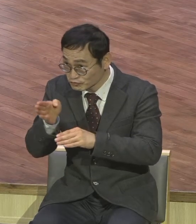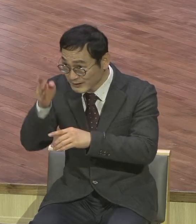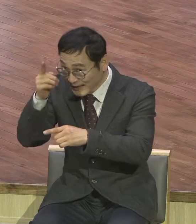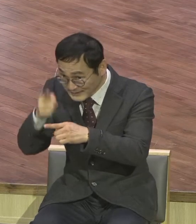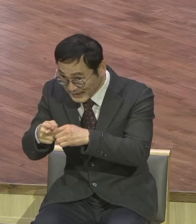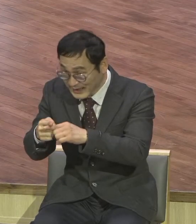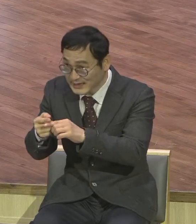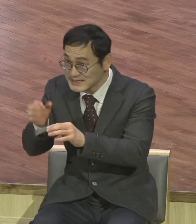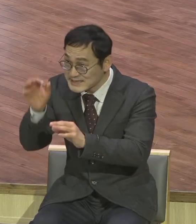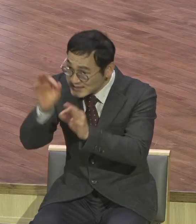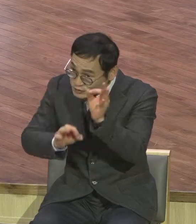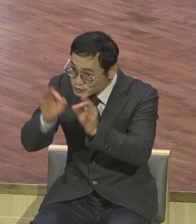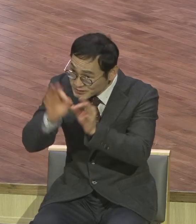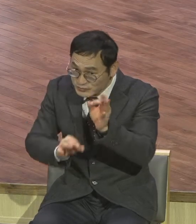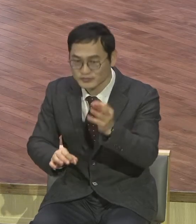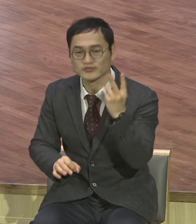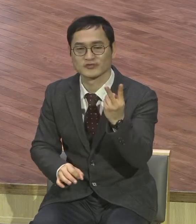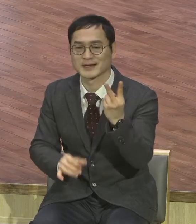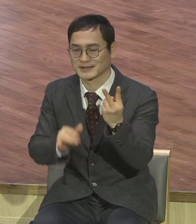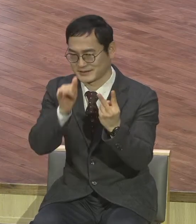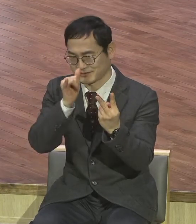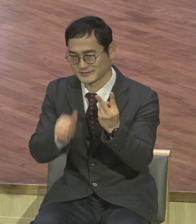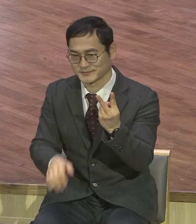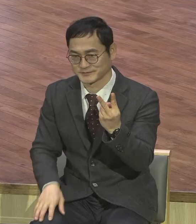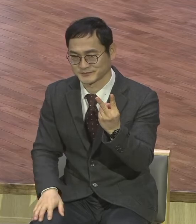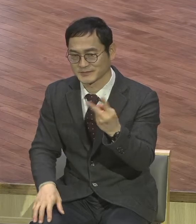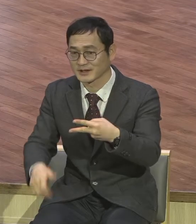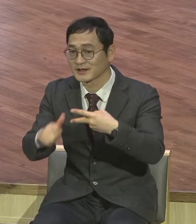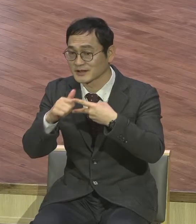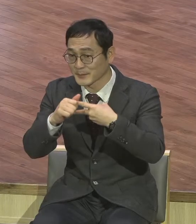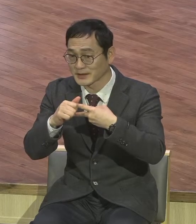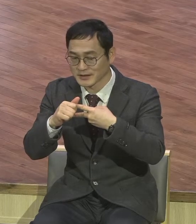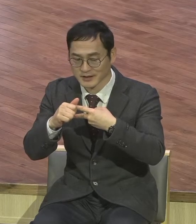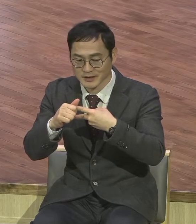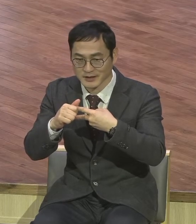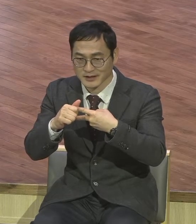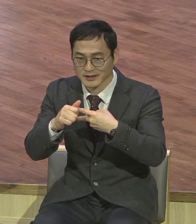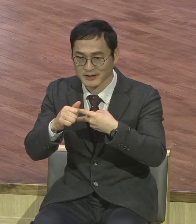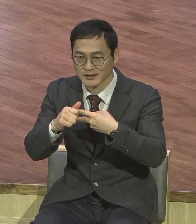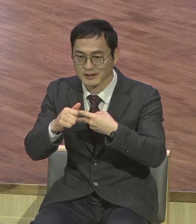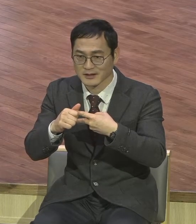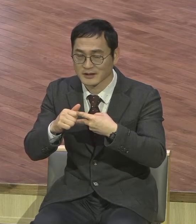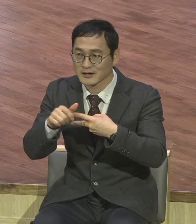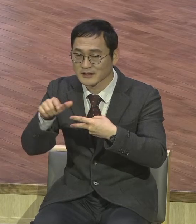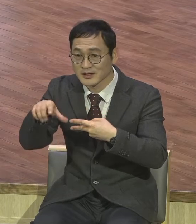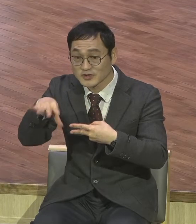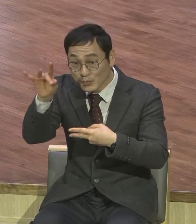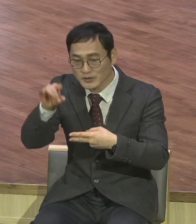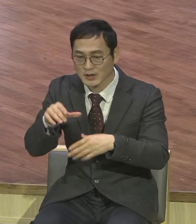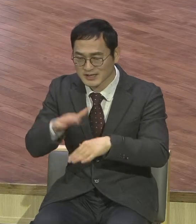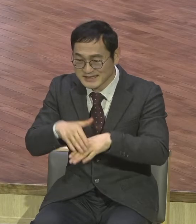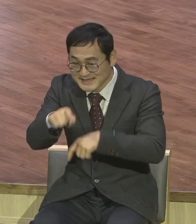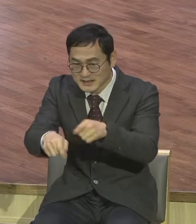저지르는 실수 두 가지. 하나가 뭐냐. 첫 번째는 시작 안 하는 겁니다. 그 실수. 아예 시작을 안 해.